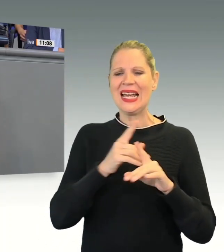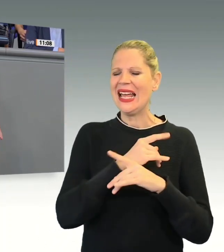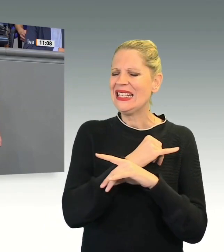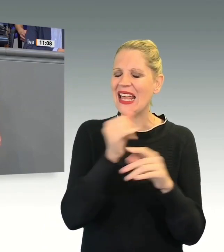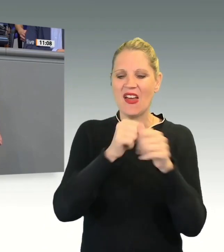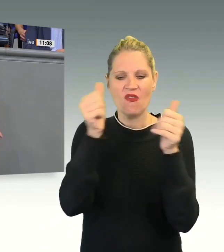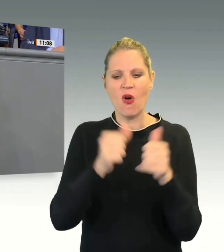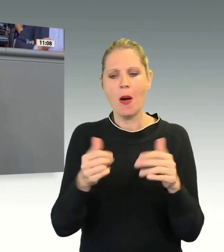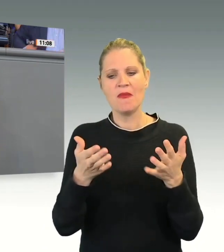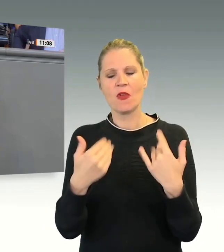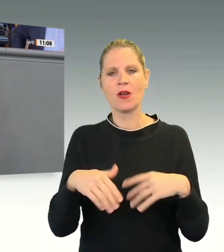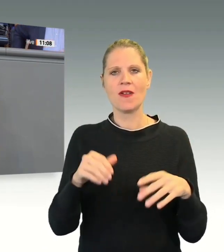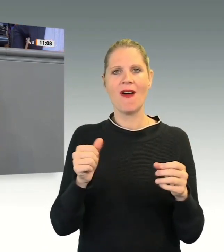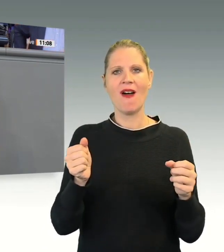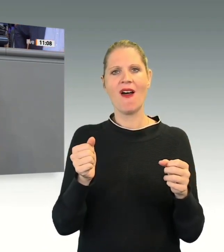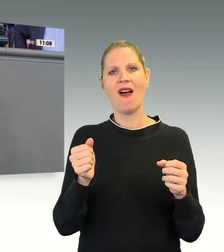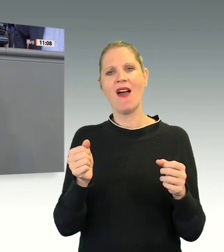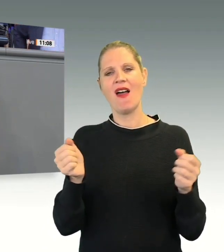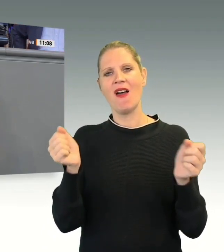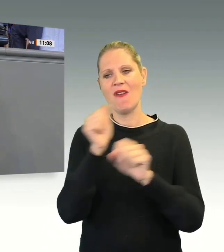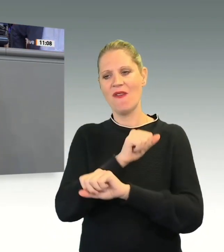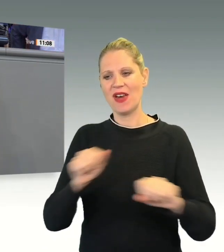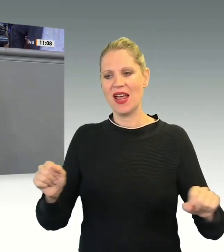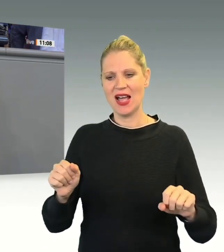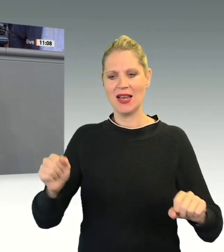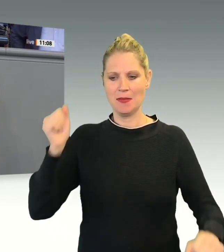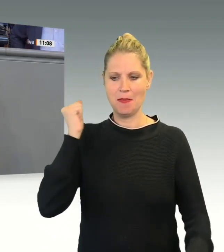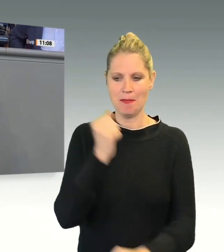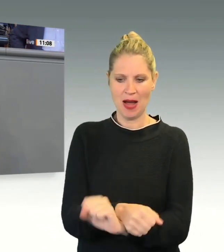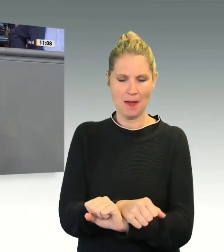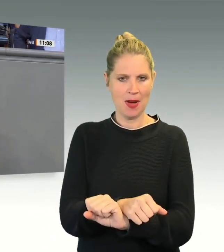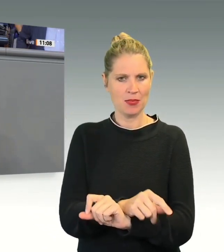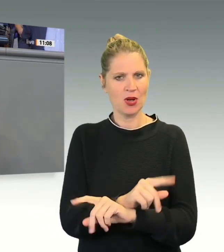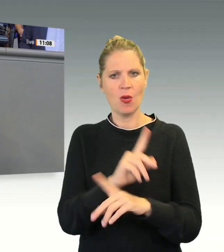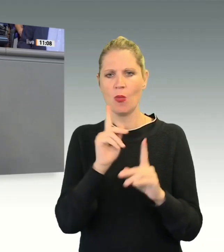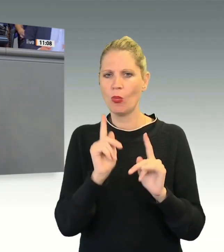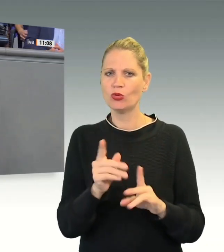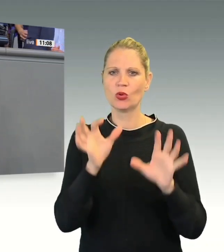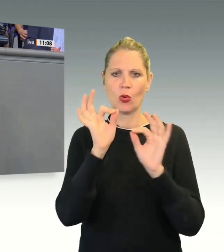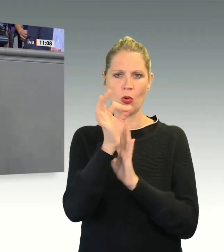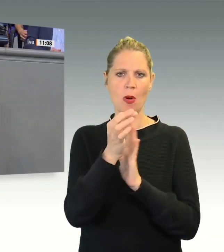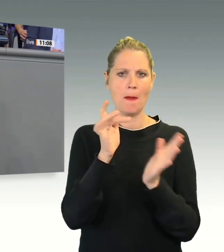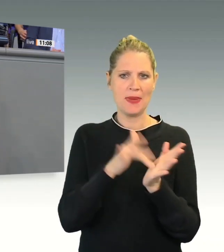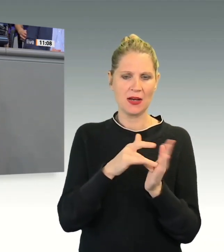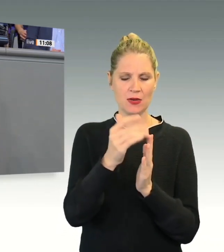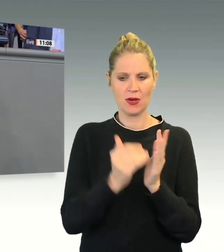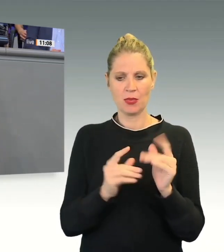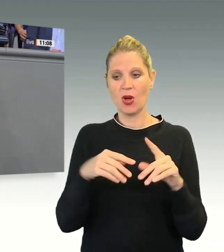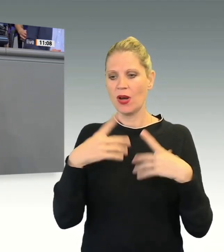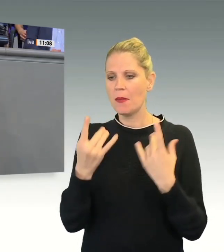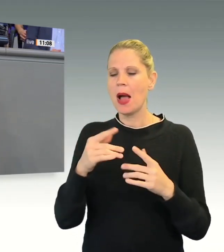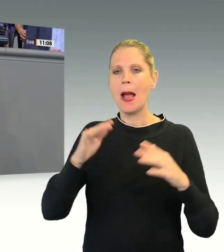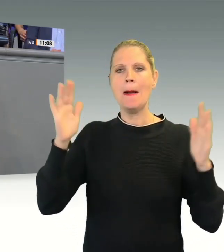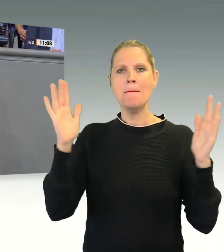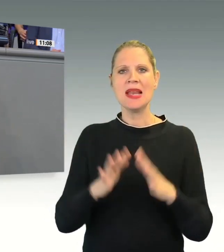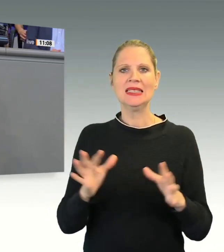Die EU-Rückführungsrichtlinie unterstreicht ebenfalls, dass Freiheitsentziehungen zum Zweck der Abschiebung auf ein notwendiges Mindestmaß zu beschränken sind und dass sie